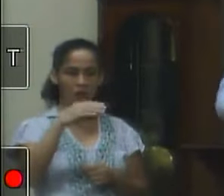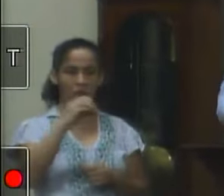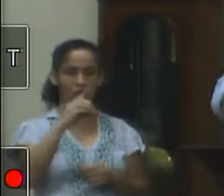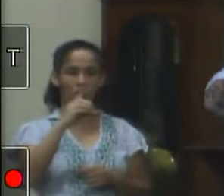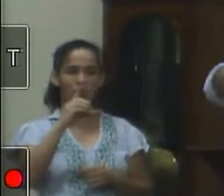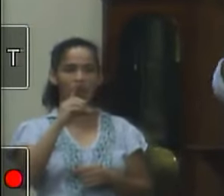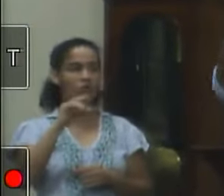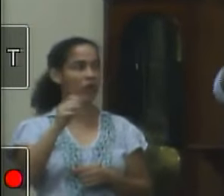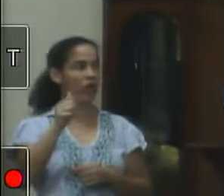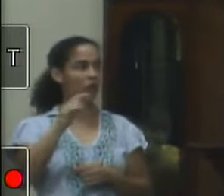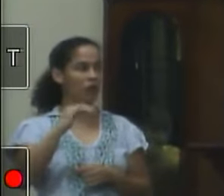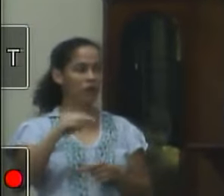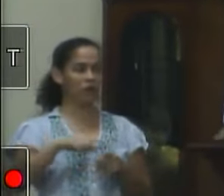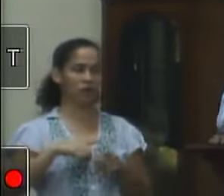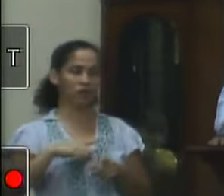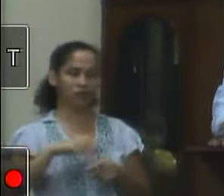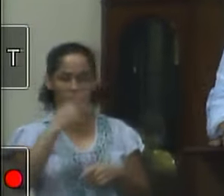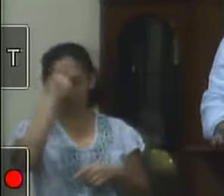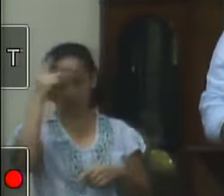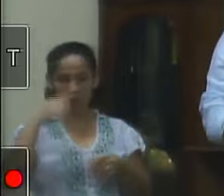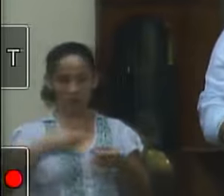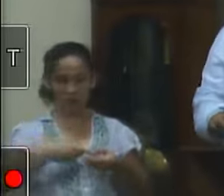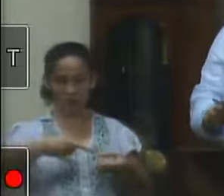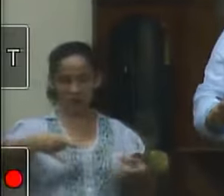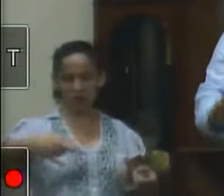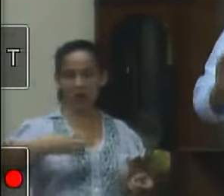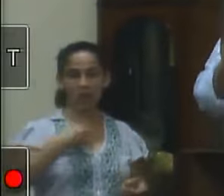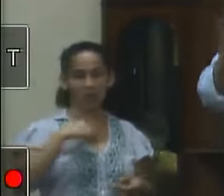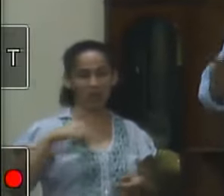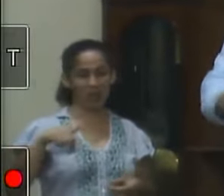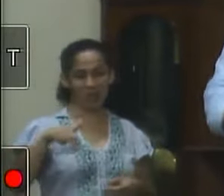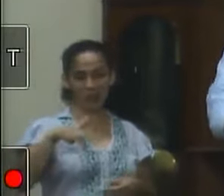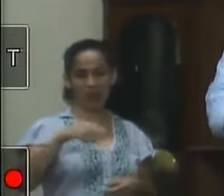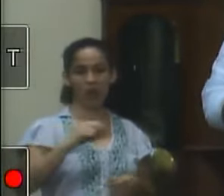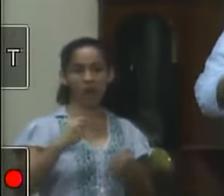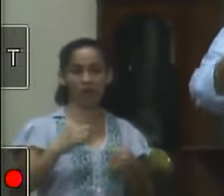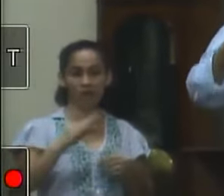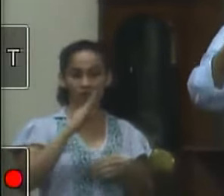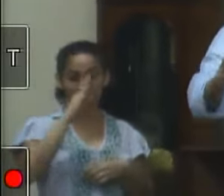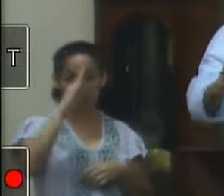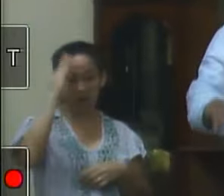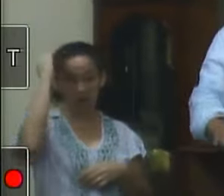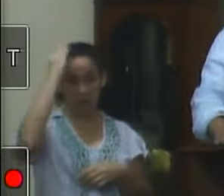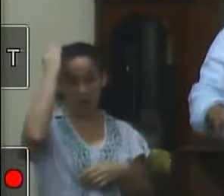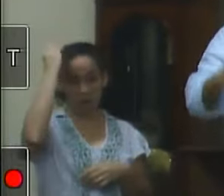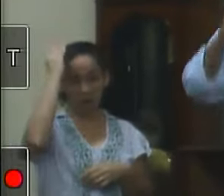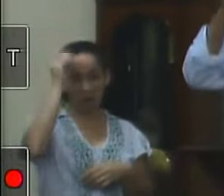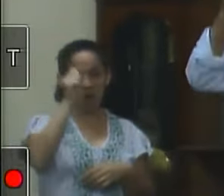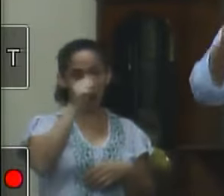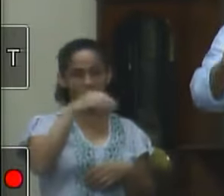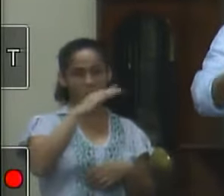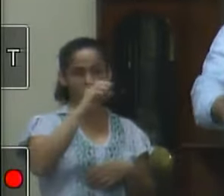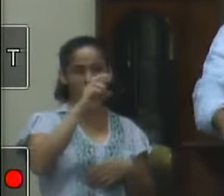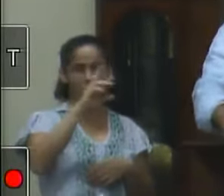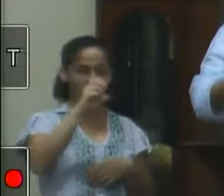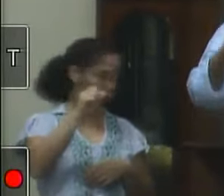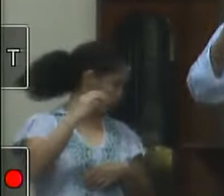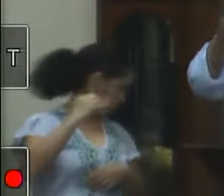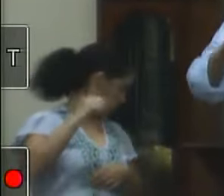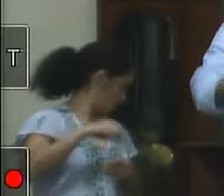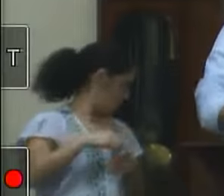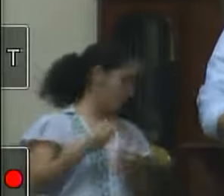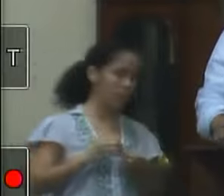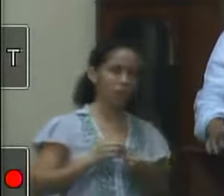fisioterapia acamado com essa dificuldade e então esses leitos provavelmente se Deus quiser vão ser credenciados